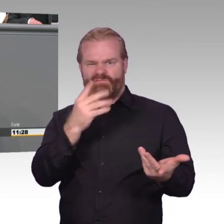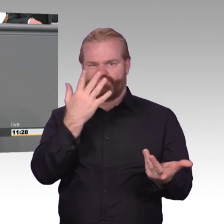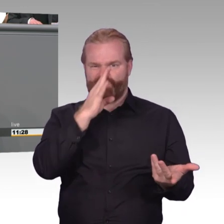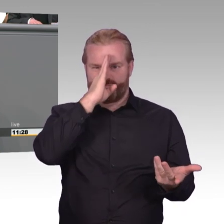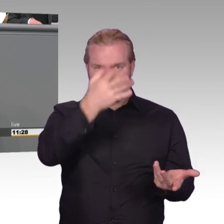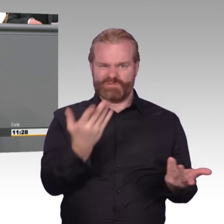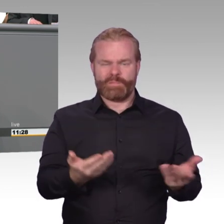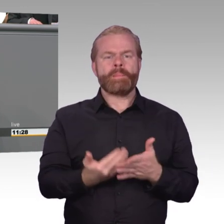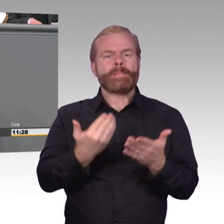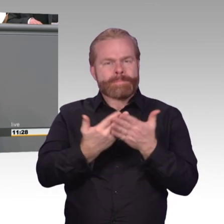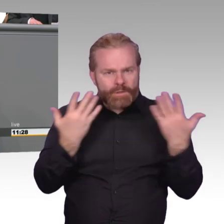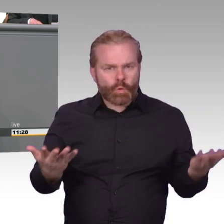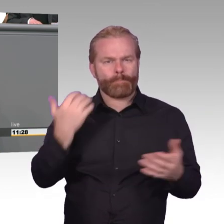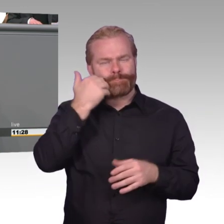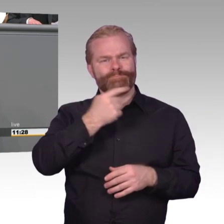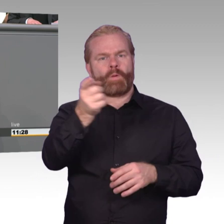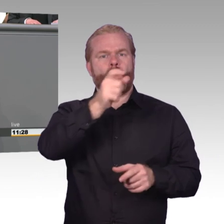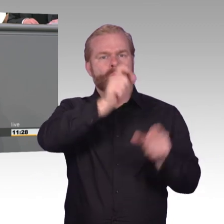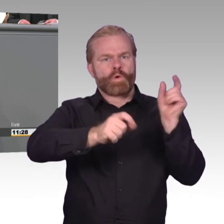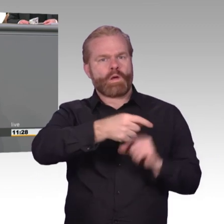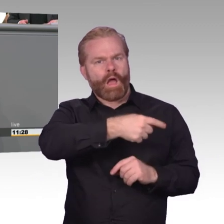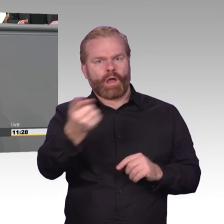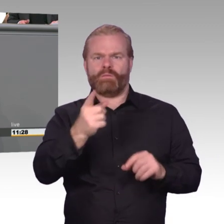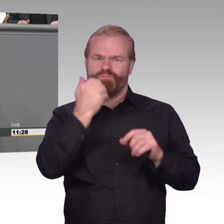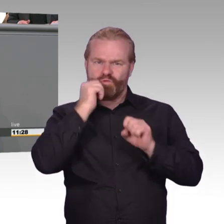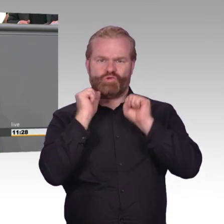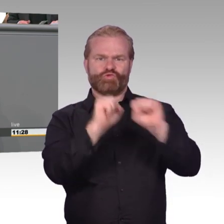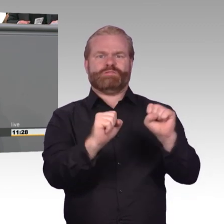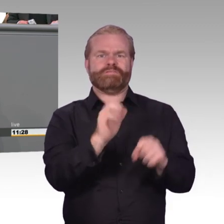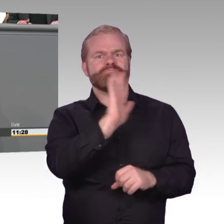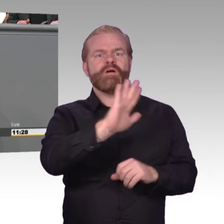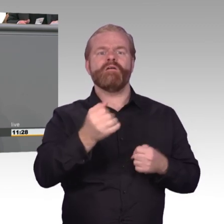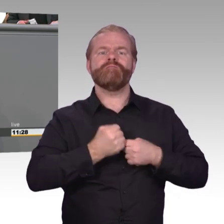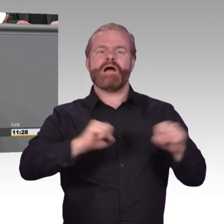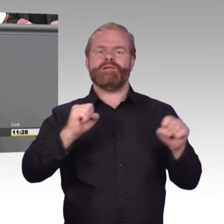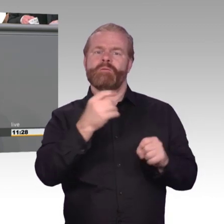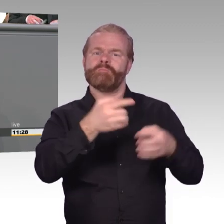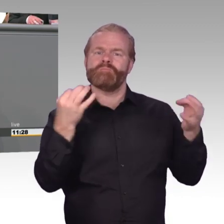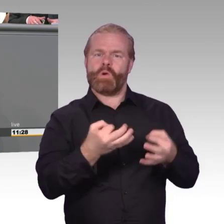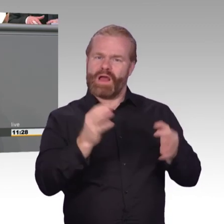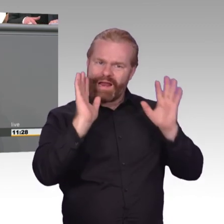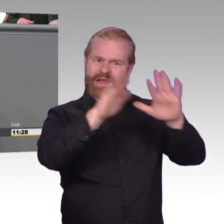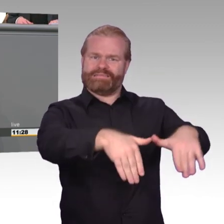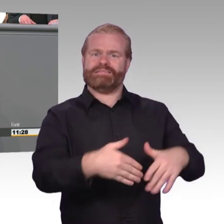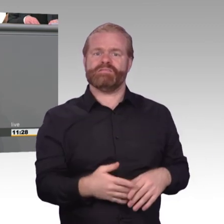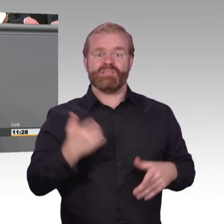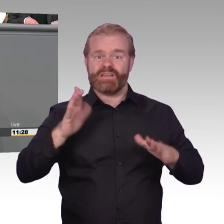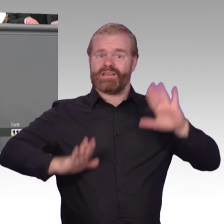eine flächendeckende Überwachung, die alle Bürger zu potenziellen Verdächtigen macht, während Überwachungen an anderen wichtigen neuralgischen Stellen